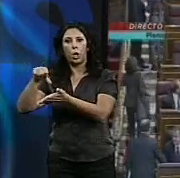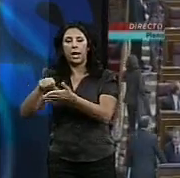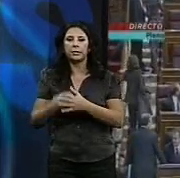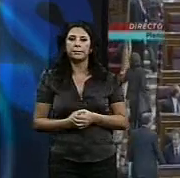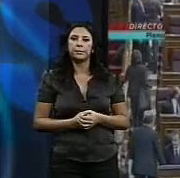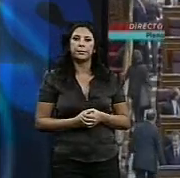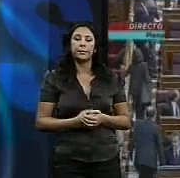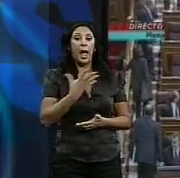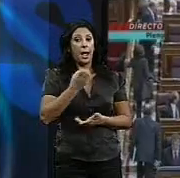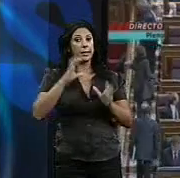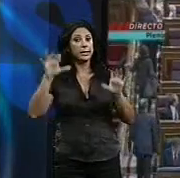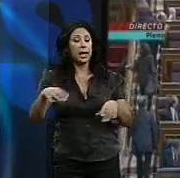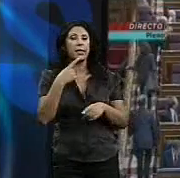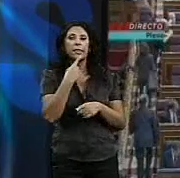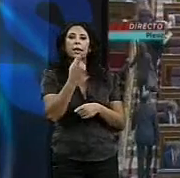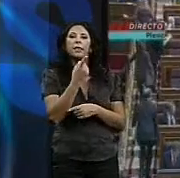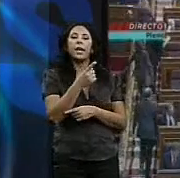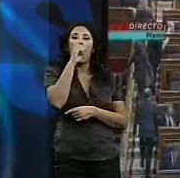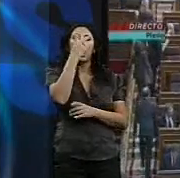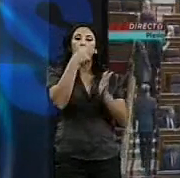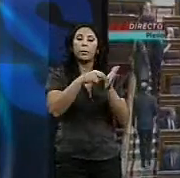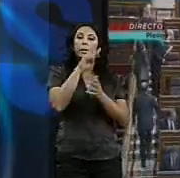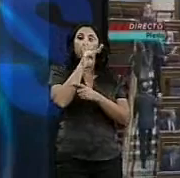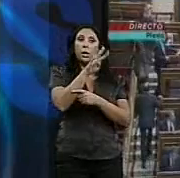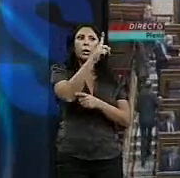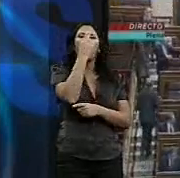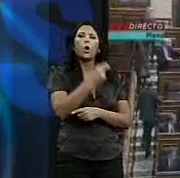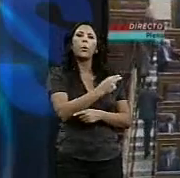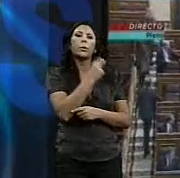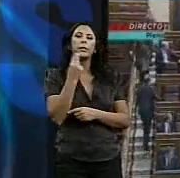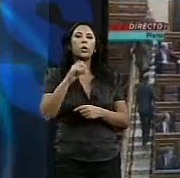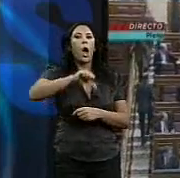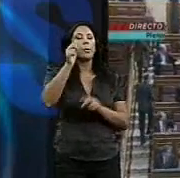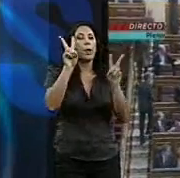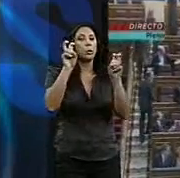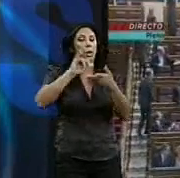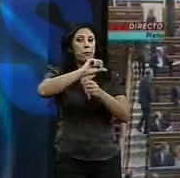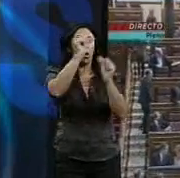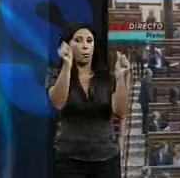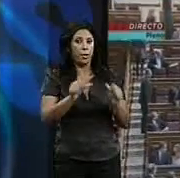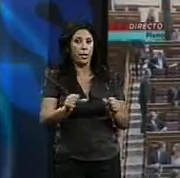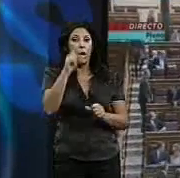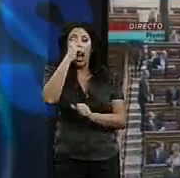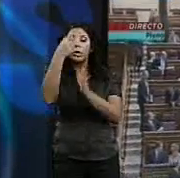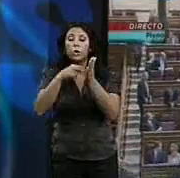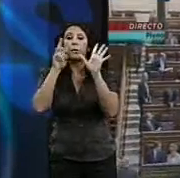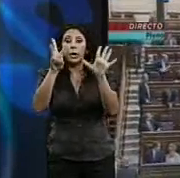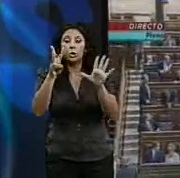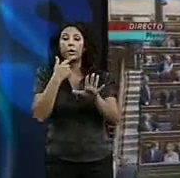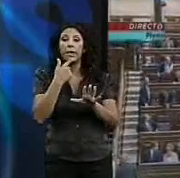criticado que la legislatura de 2004 el presidente se comprometiera a aprobar un nuevo modelo y en 2008 se afirmara que esta reforma se abordaría